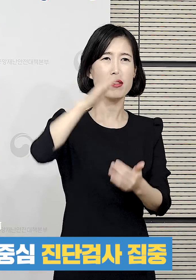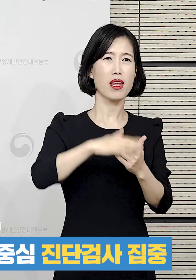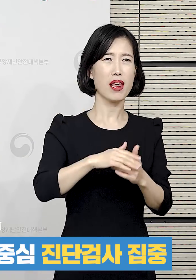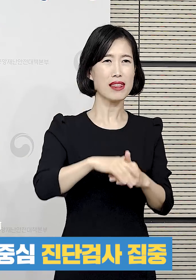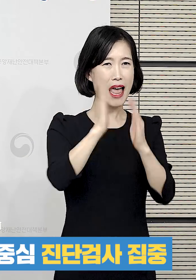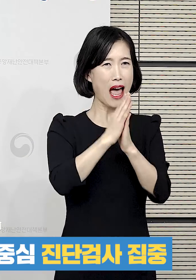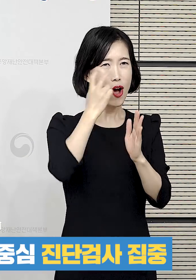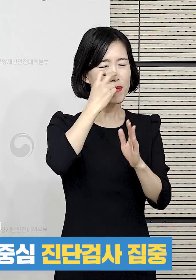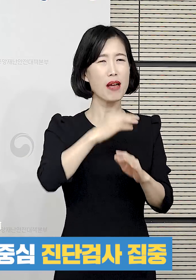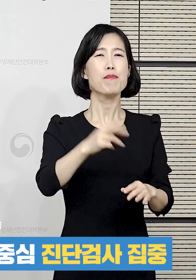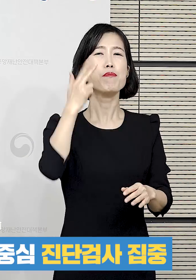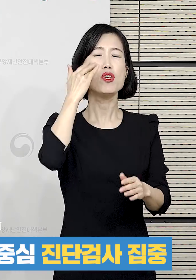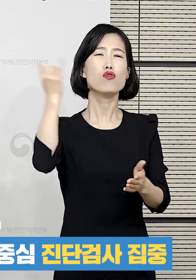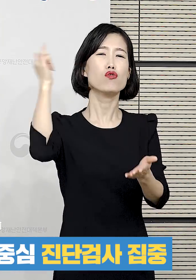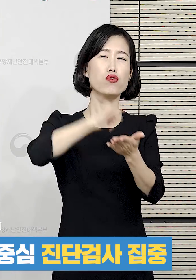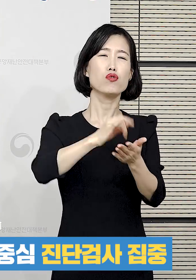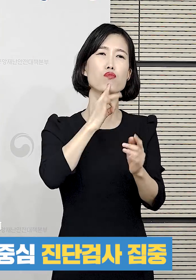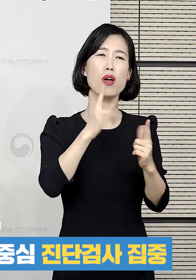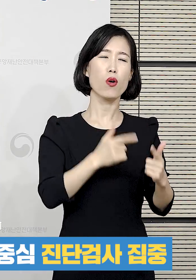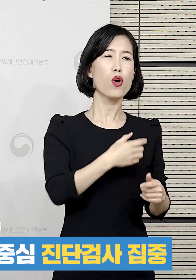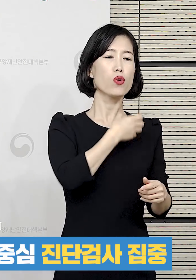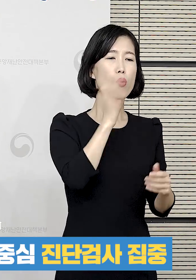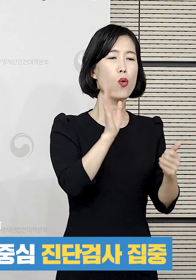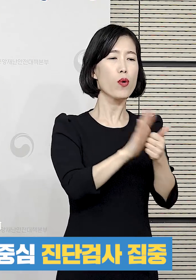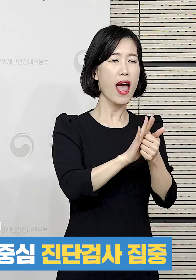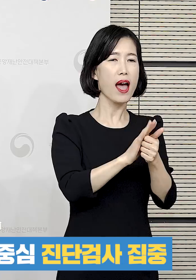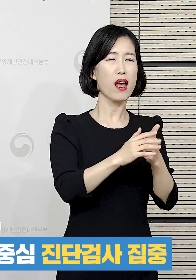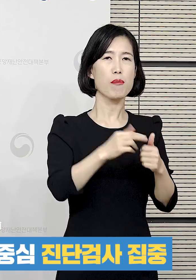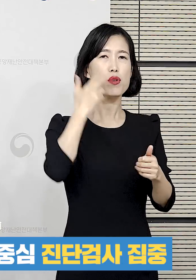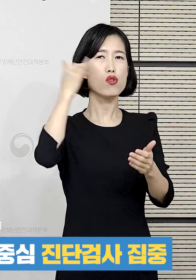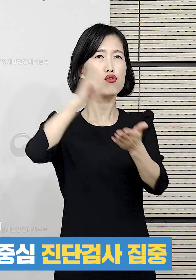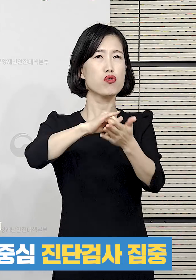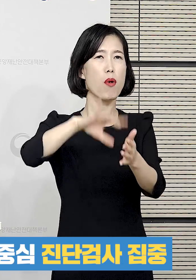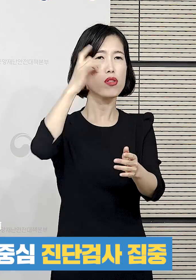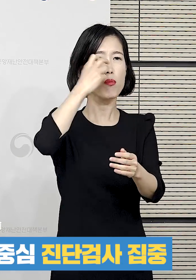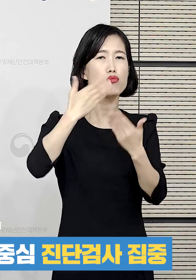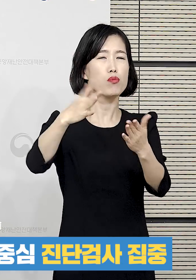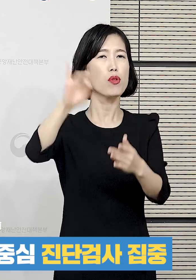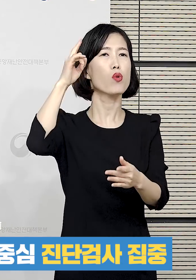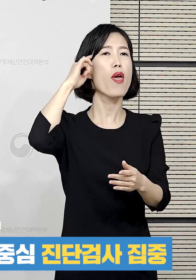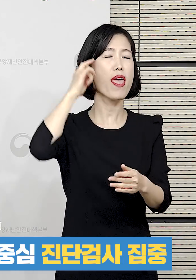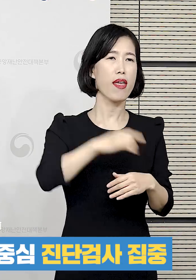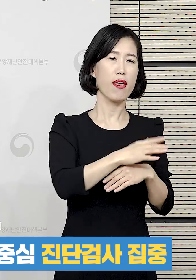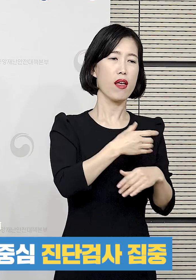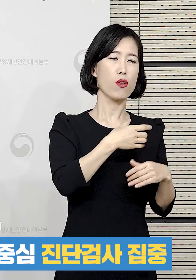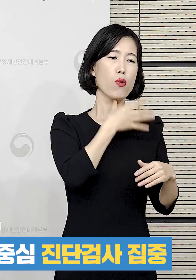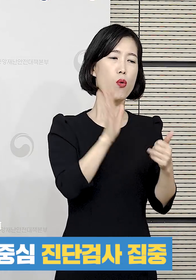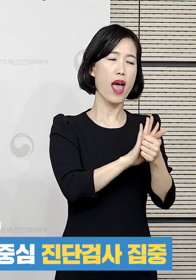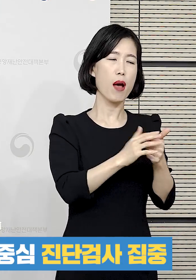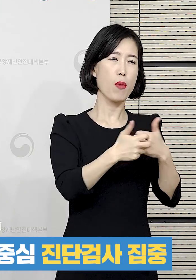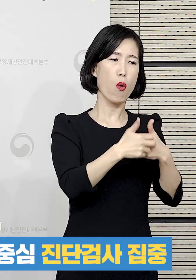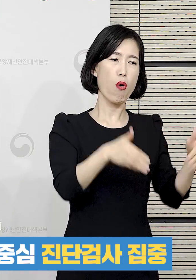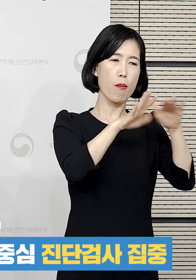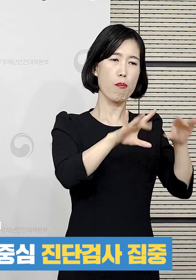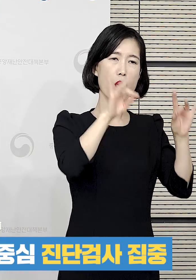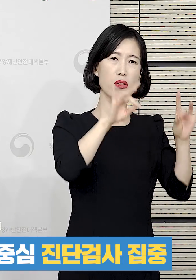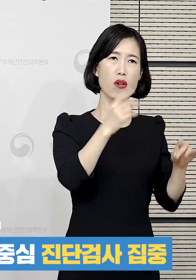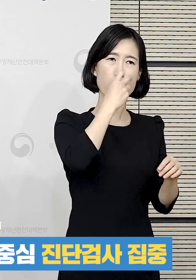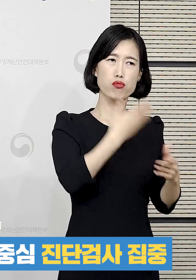전수를 다할 거냐 말 거냐는 굳이 미국 입국자가 아니라 요양병원에 전수검사가 필요하지 않느냐